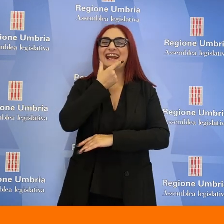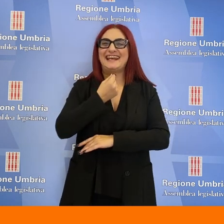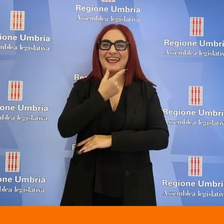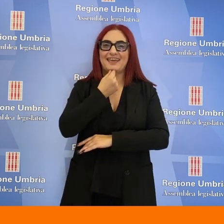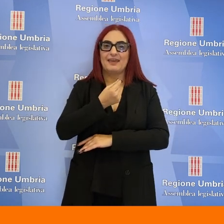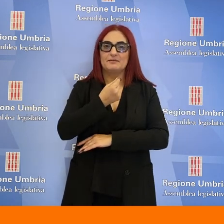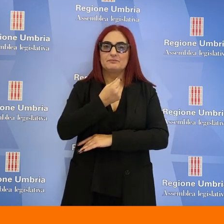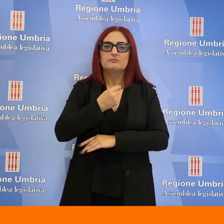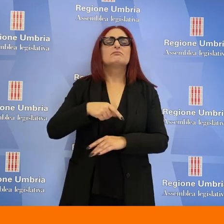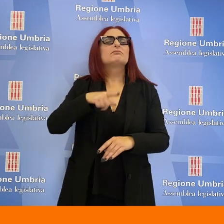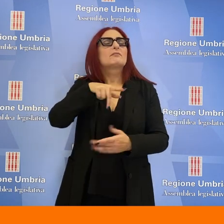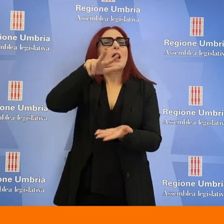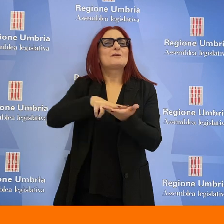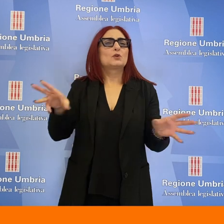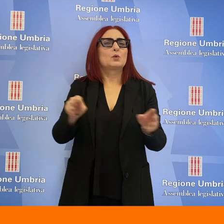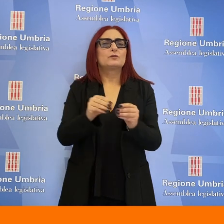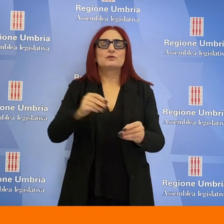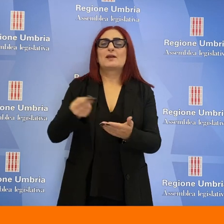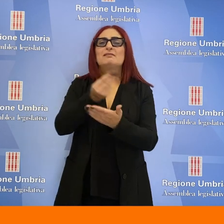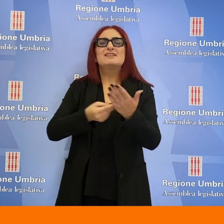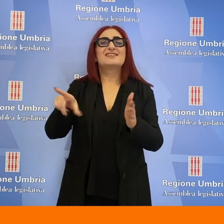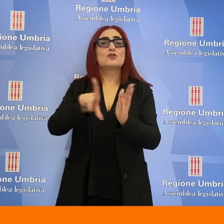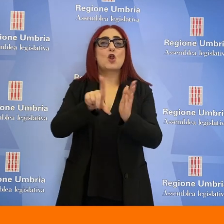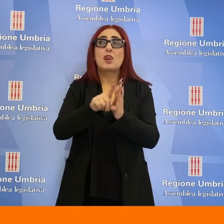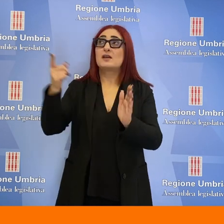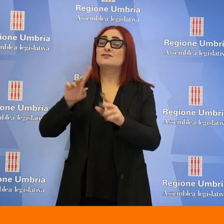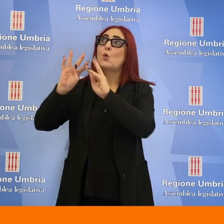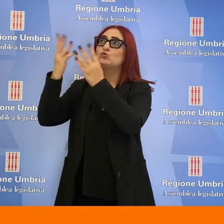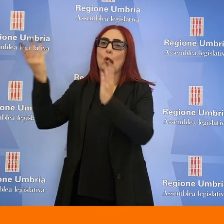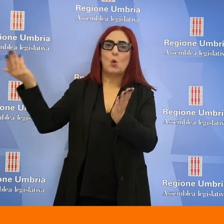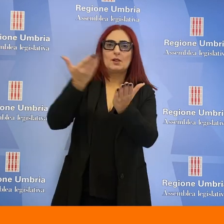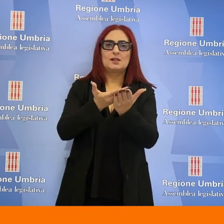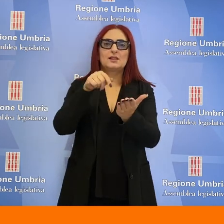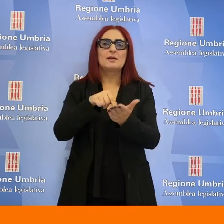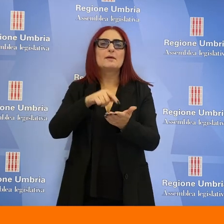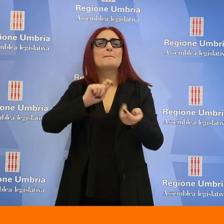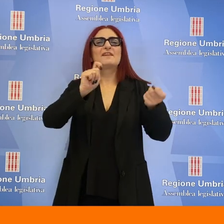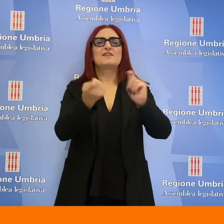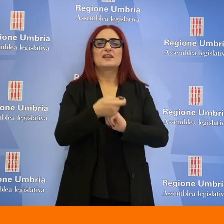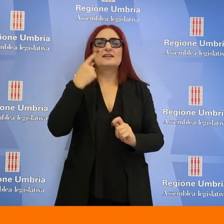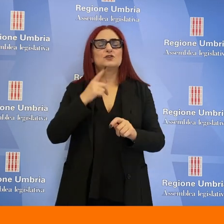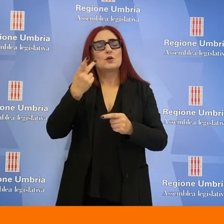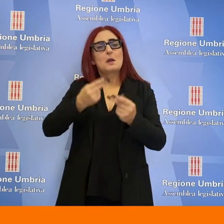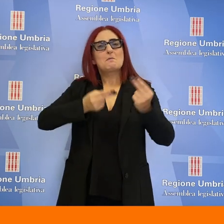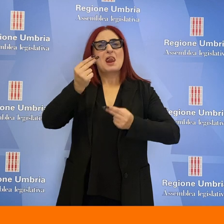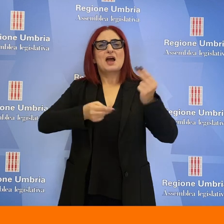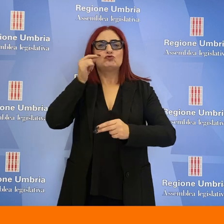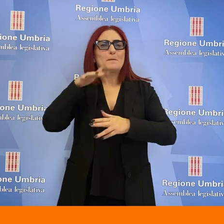Nicchi ha approvato all'unanimità il disegno di legge d'iniziativa della Giunta per la variazione al bilancio di previsione della